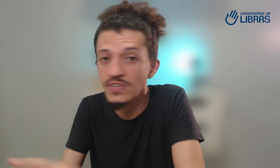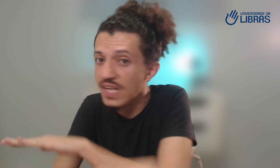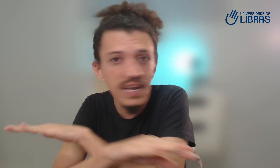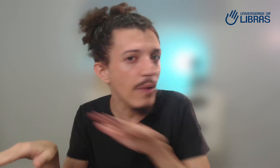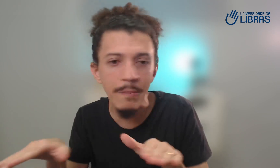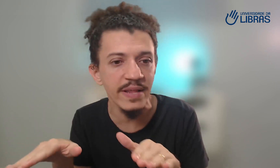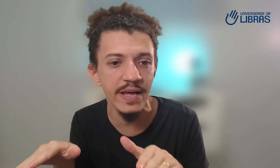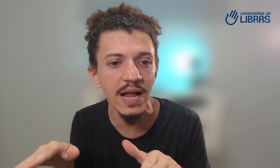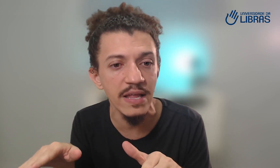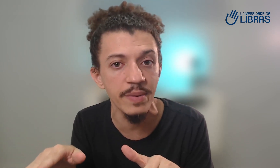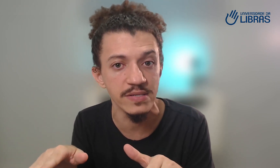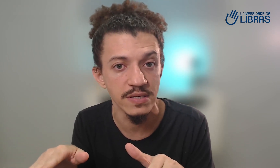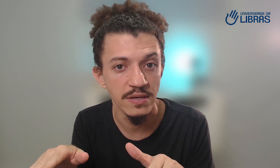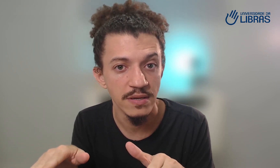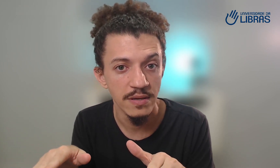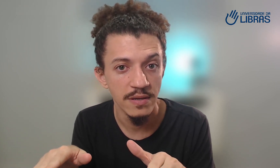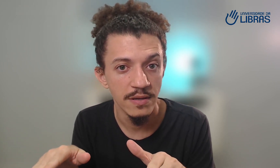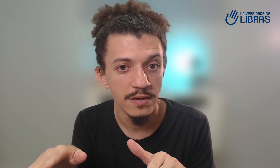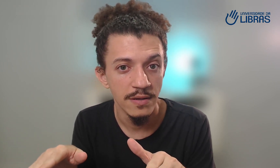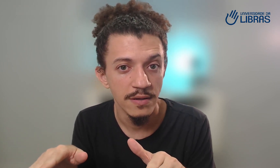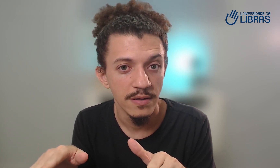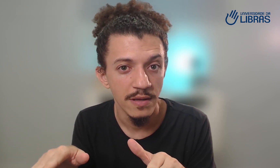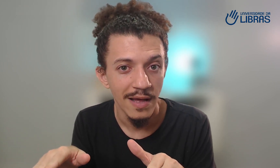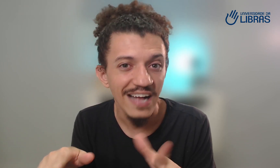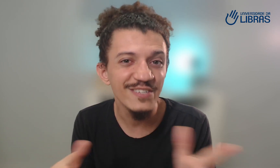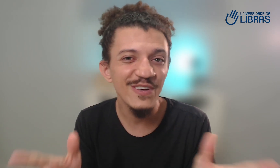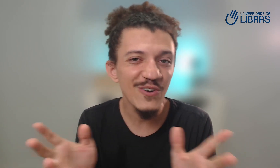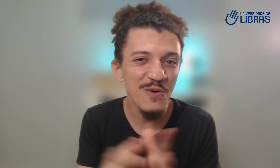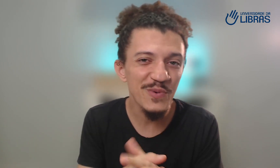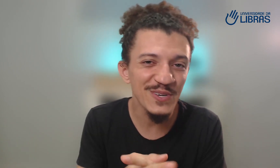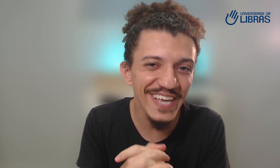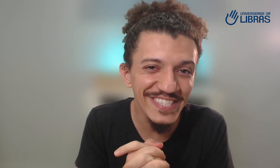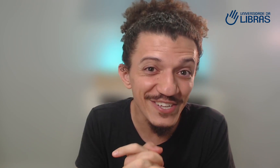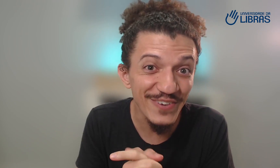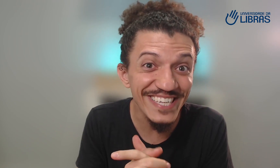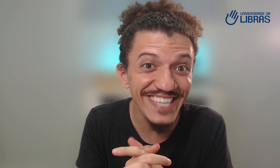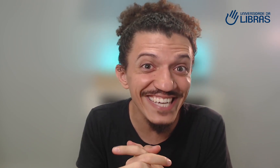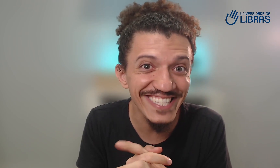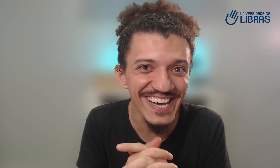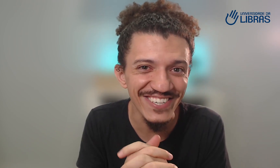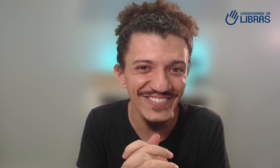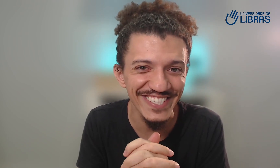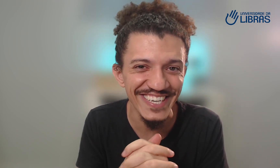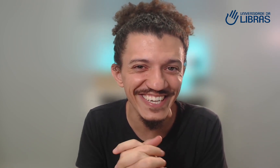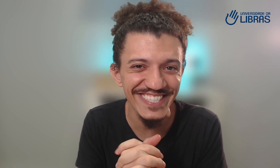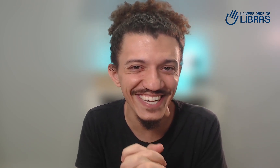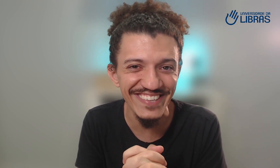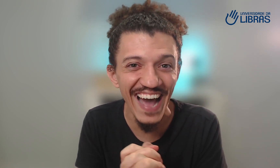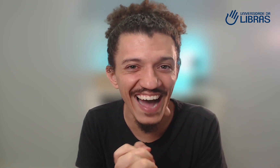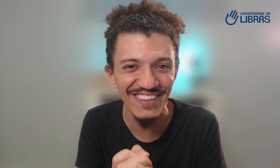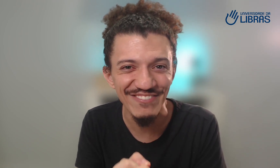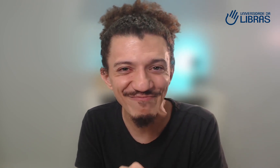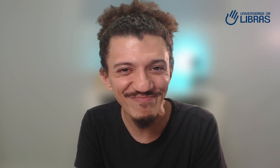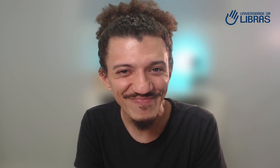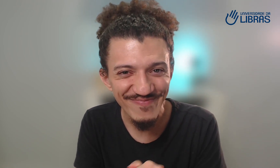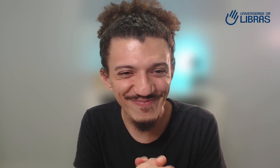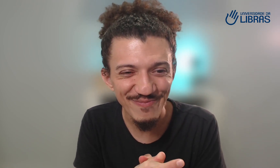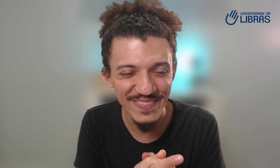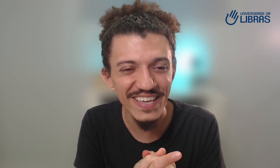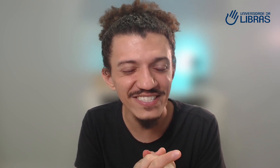você não aprender a Libras. Libras, adivinha como que eu sei disso? Eu fiquei seis anos fazendo desse jeito errado. Entende?